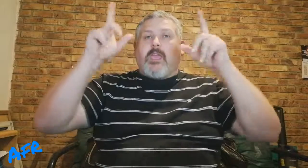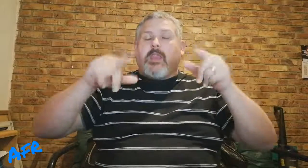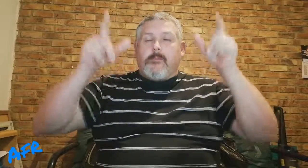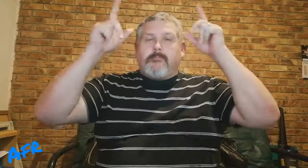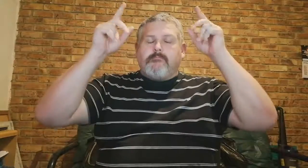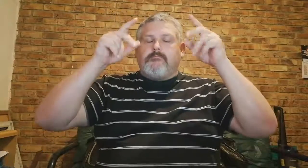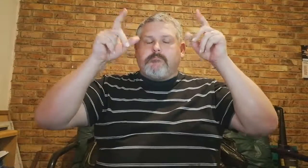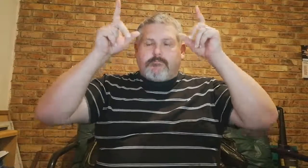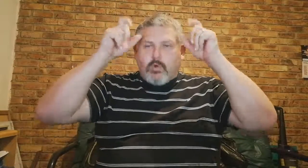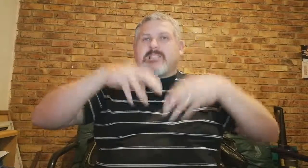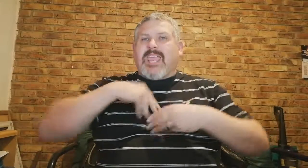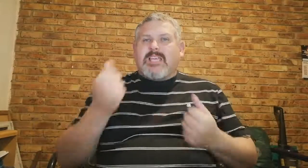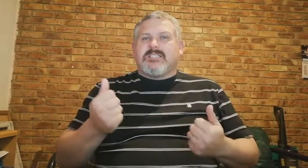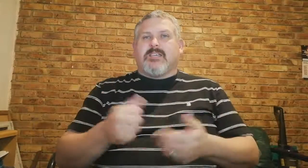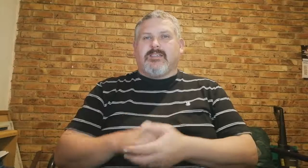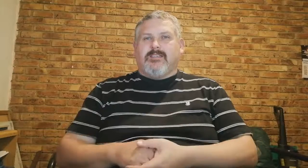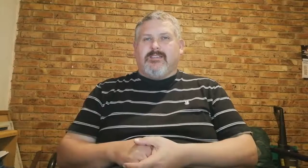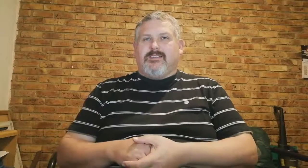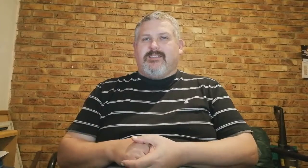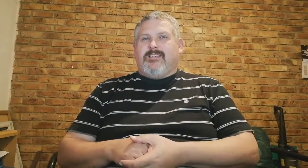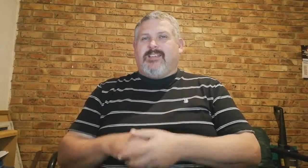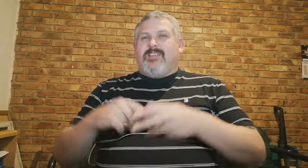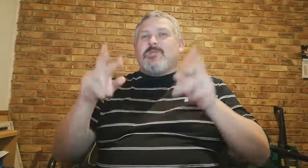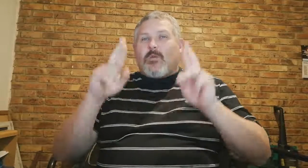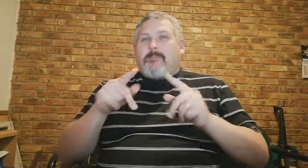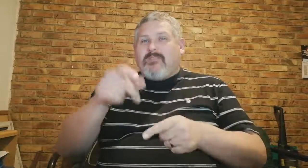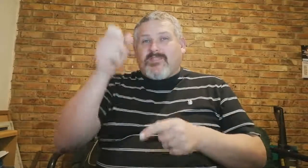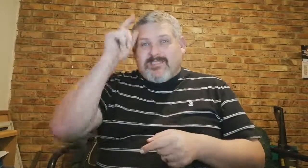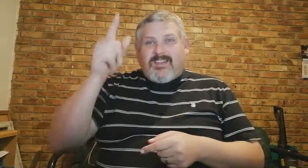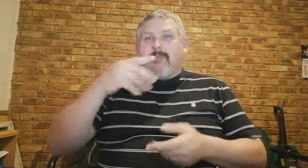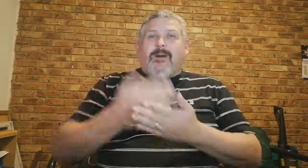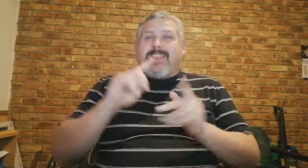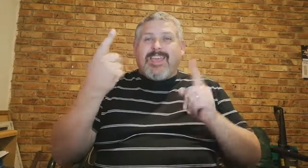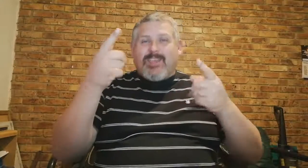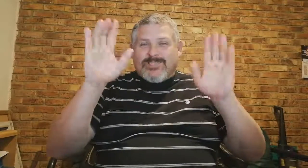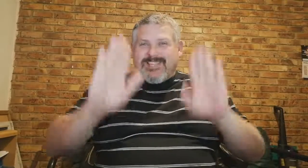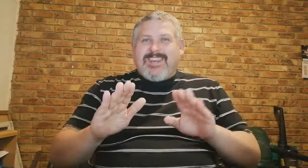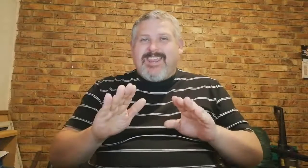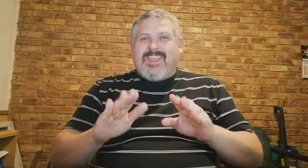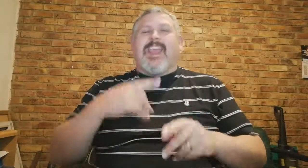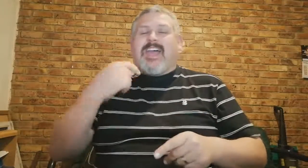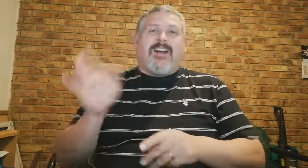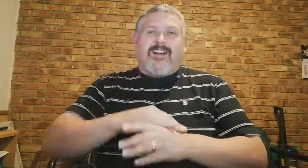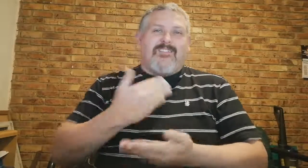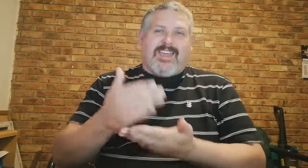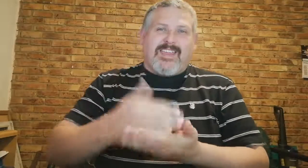duivel, en die, boos die geeste. So, ek hoop jy het verstaan, mag die jy jou seens, en lekker